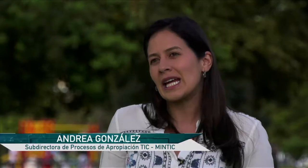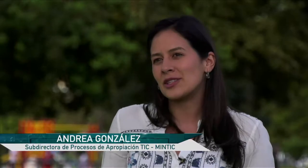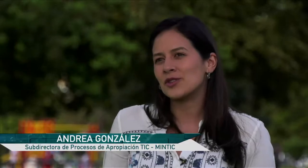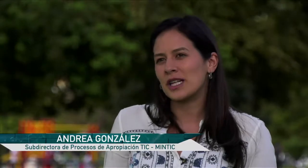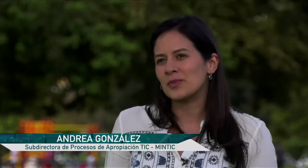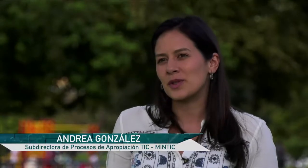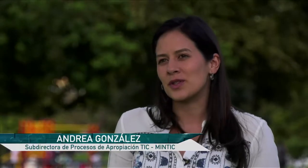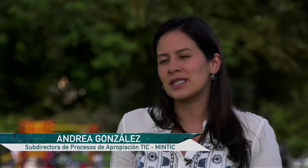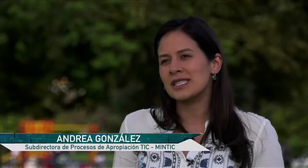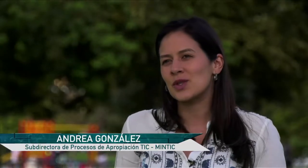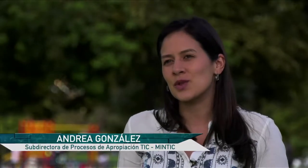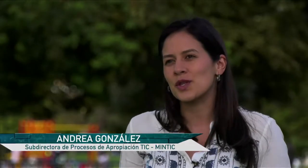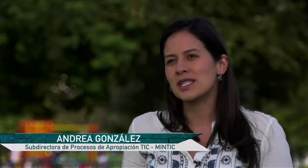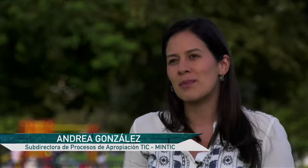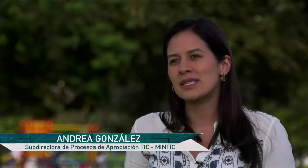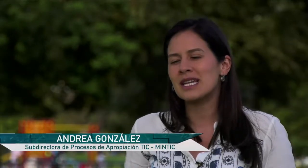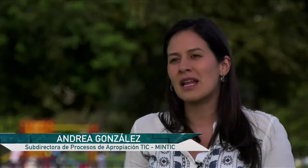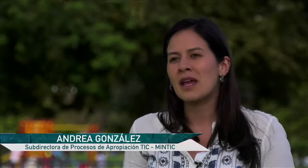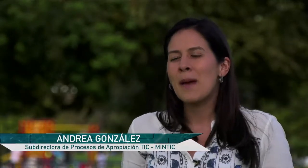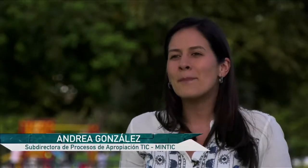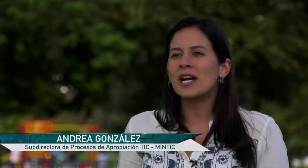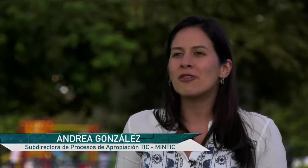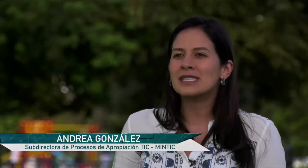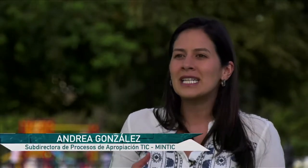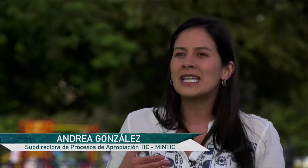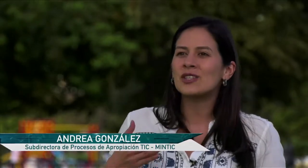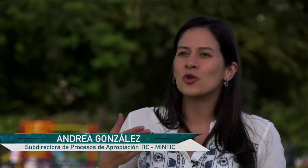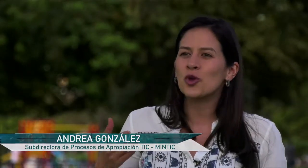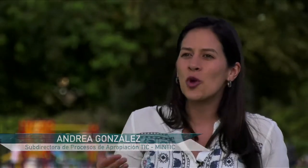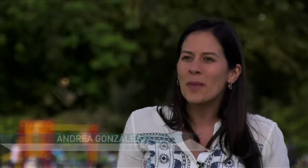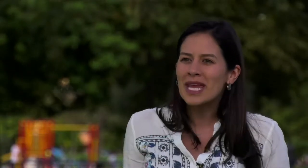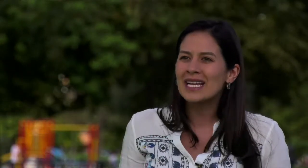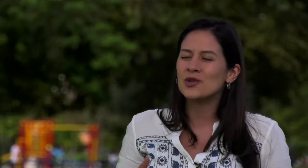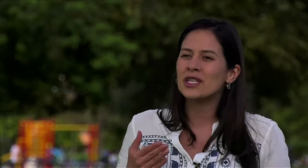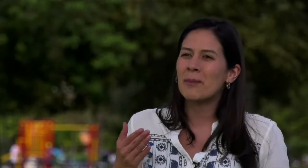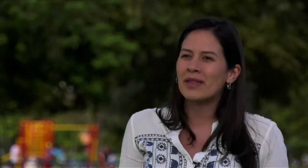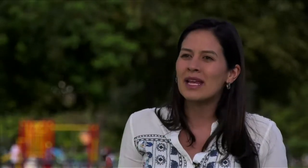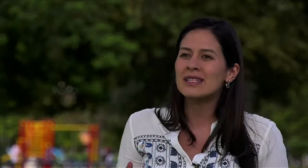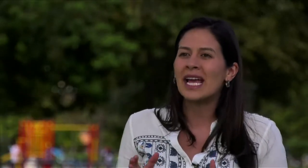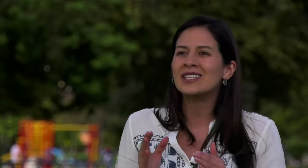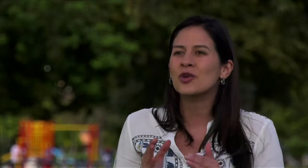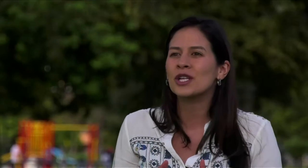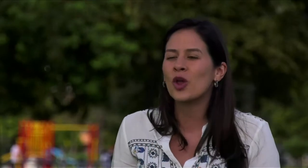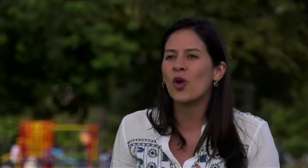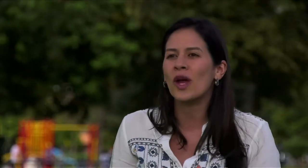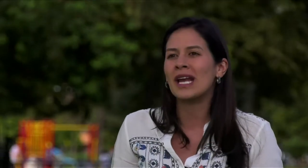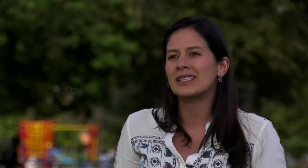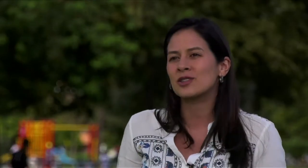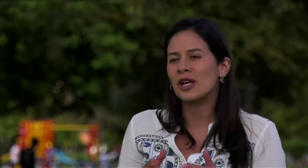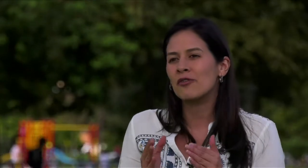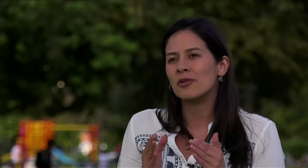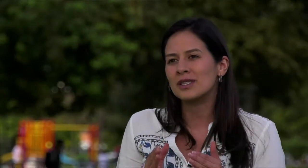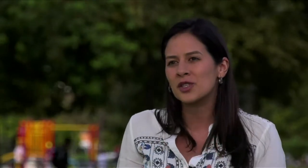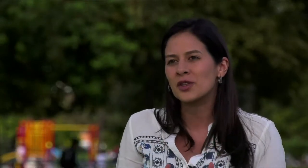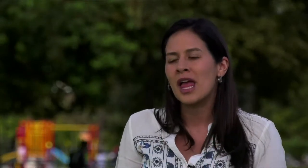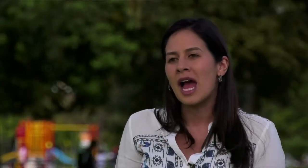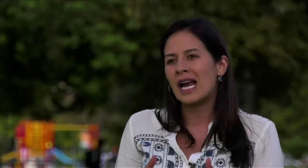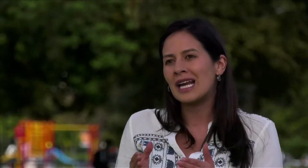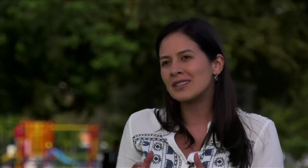derechos a las personas en situación de discapacidad para facilitar su autonomía, su independencia y sobre todo el acceso a la información, a las